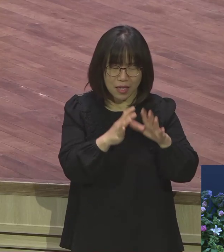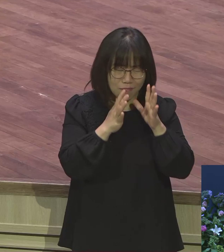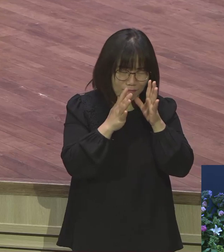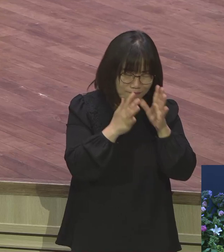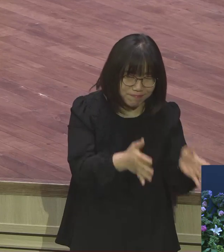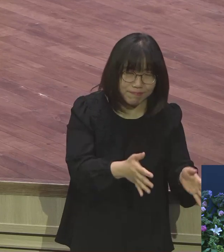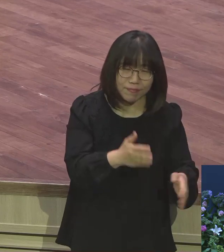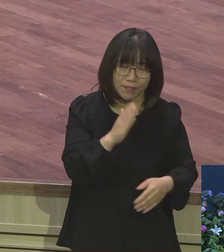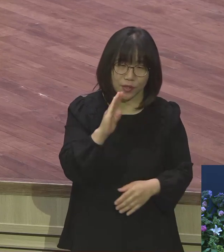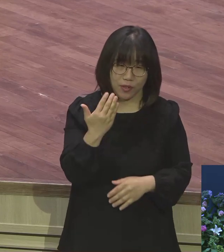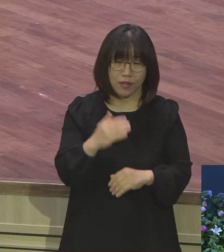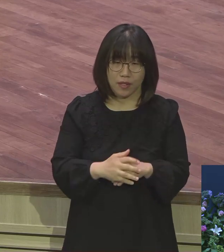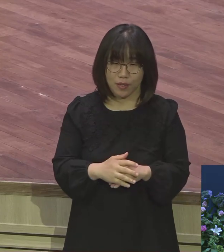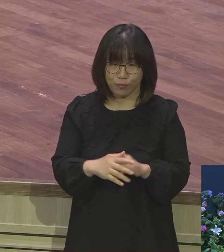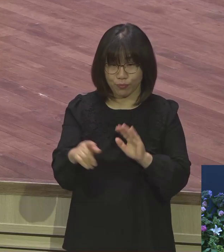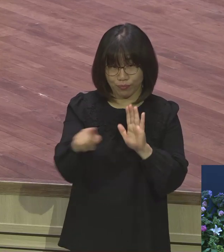부정적인 사람은 말할 것도 없고요.